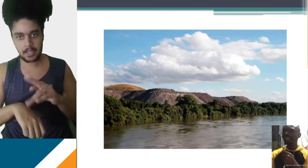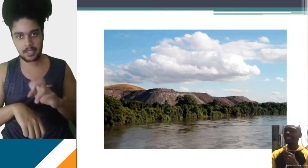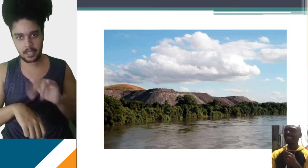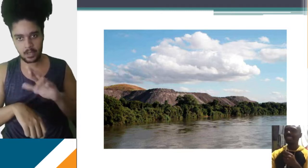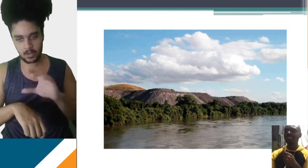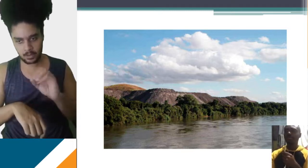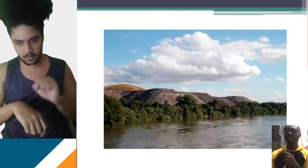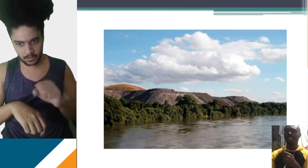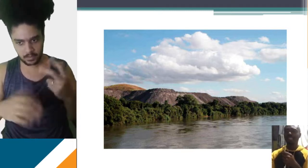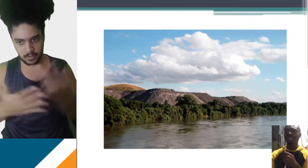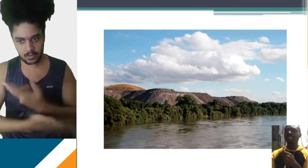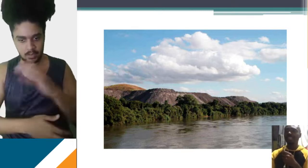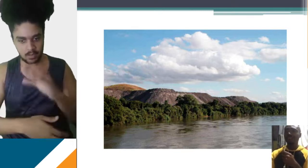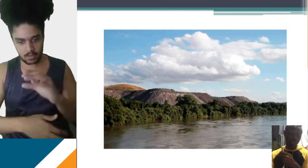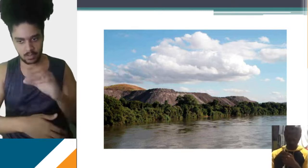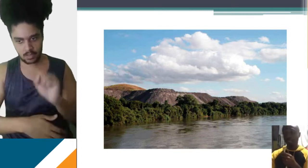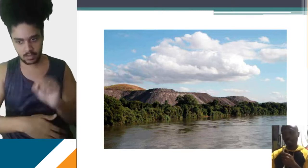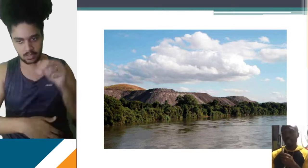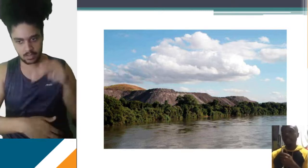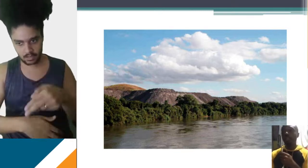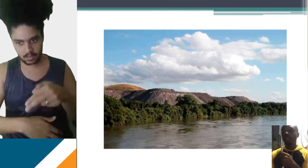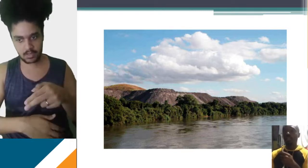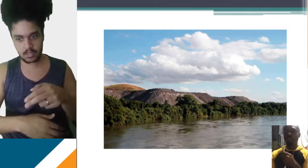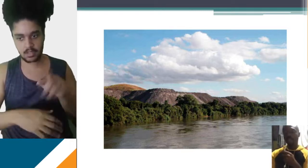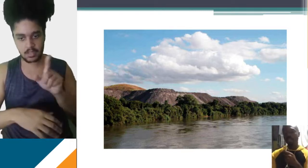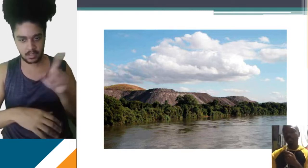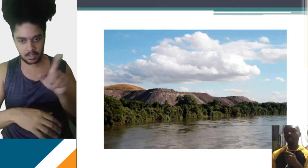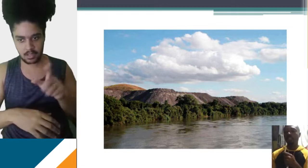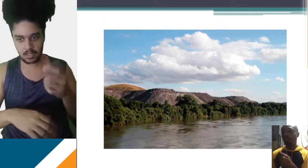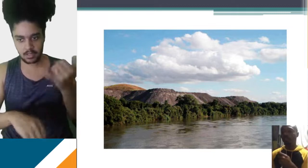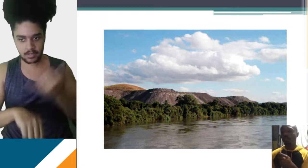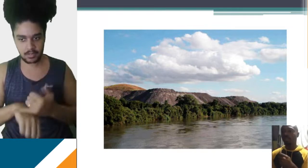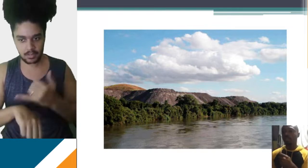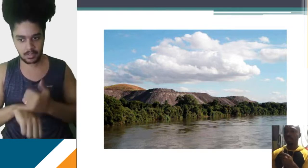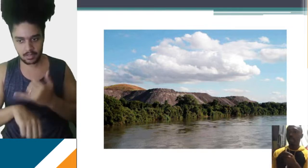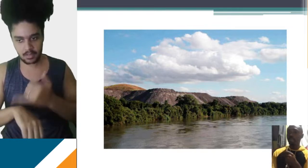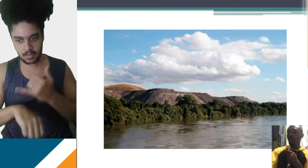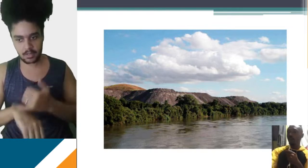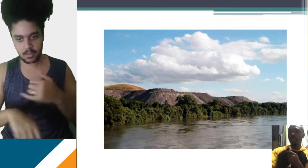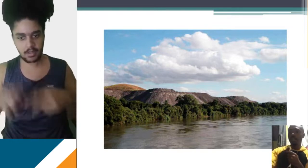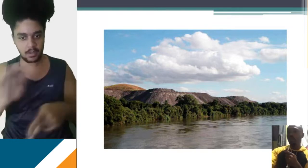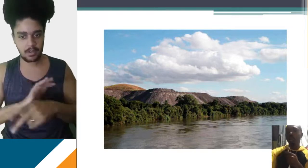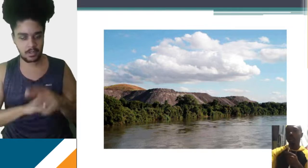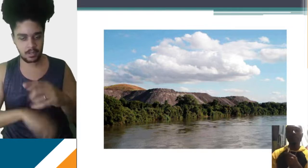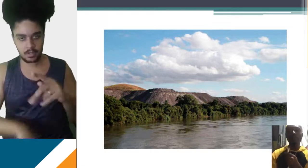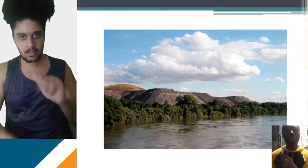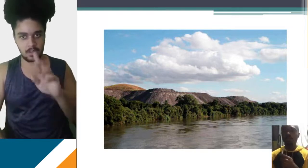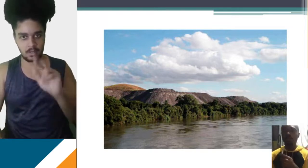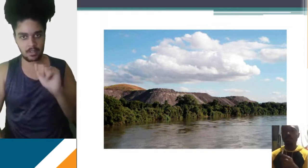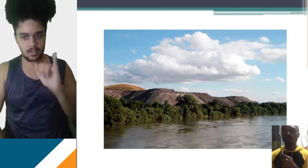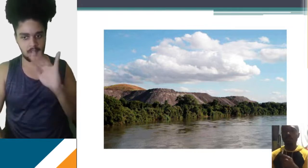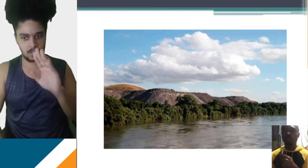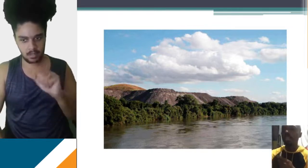deixados pela TK, pela CSA, no caso, lá em Volta Redonda, e elas ficam à beira do Rio Paraíba